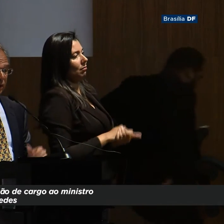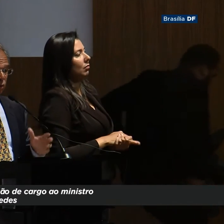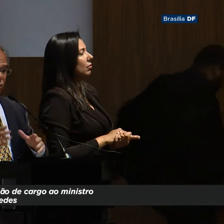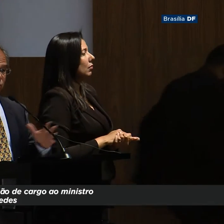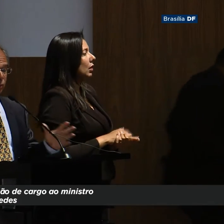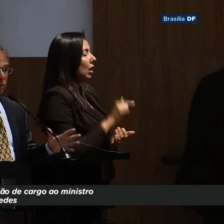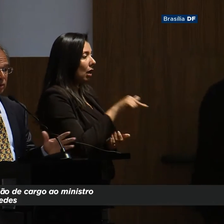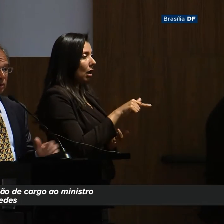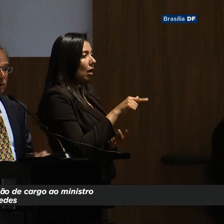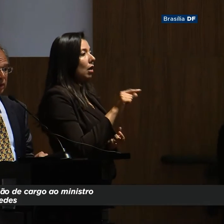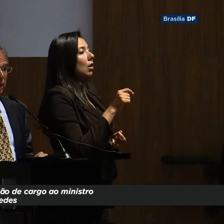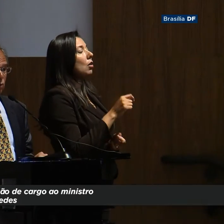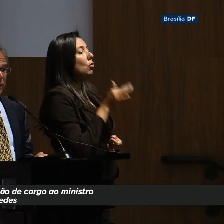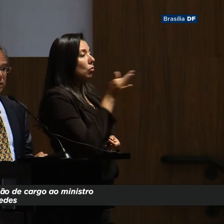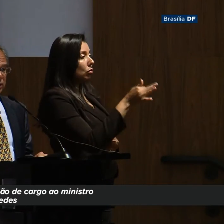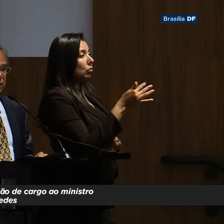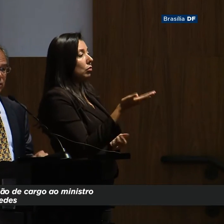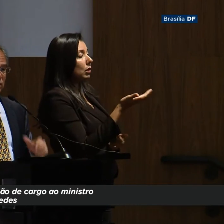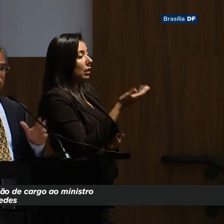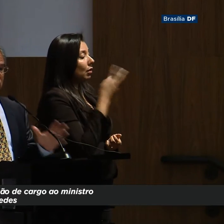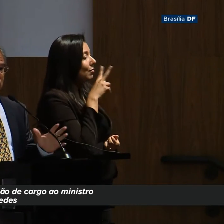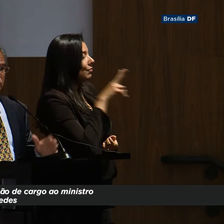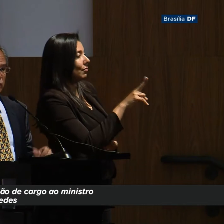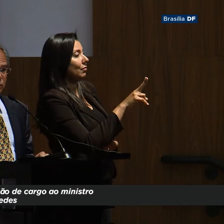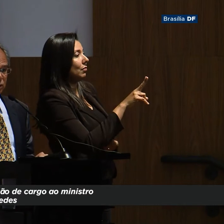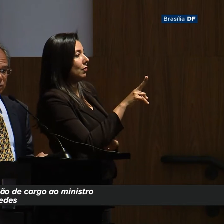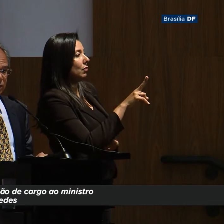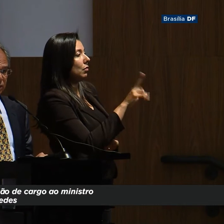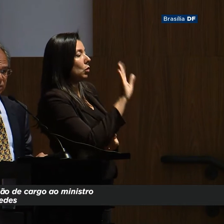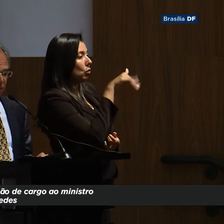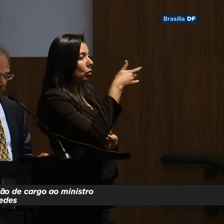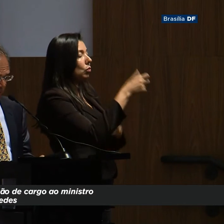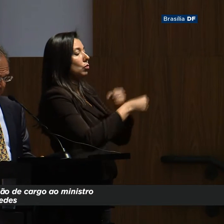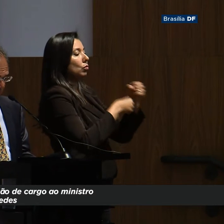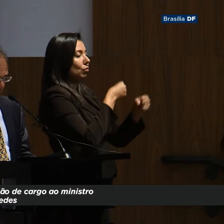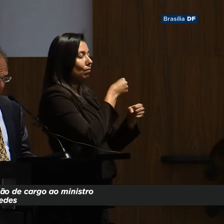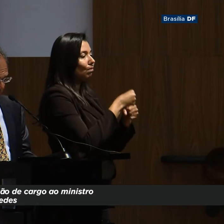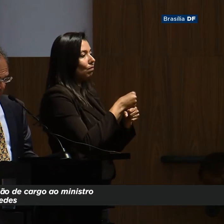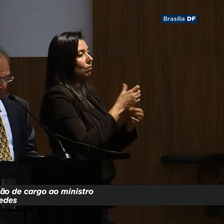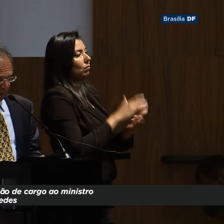E é esse o grupo que está com essa visão para os próximos anos.